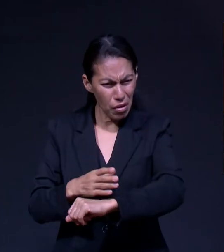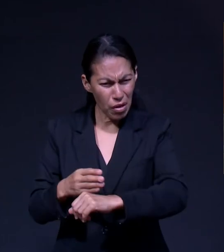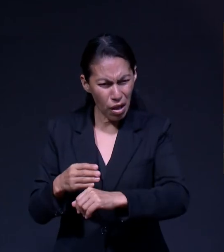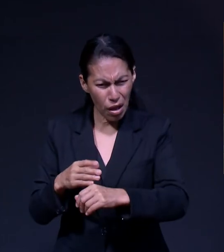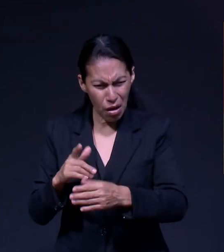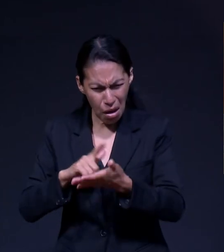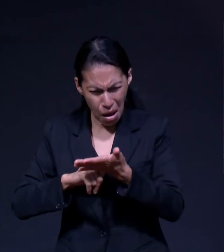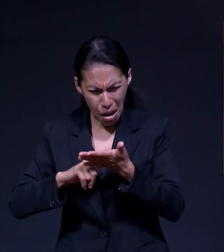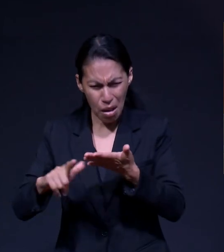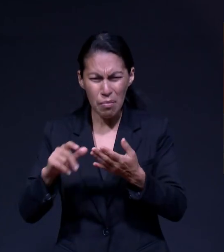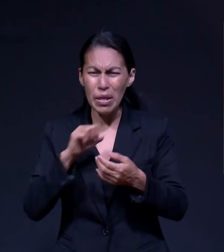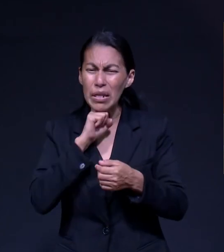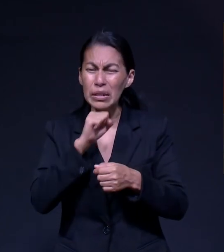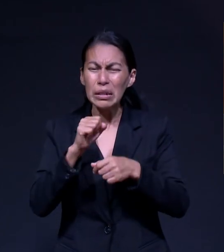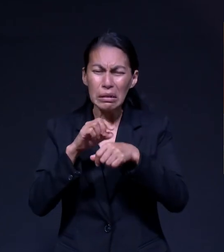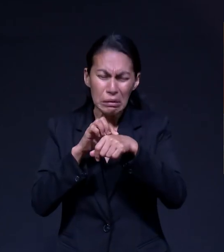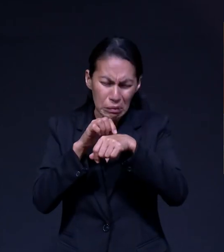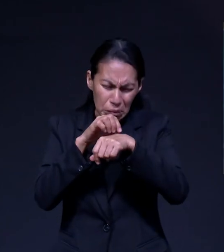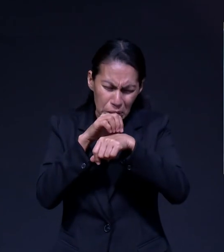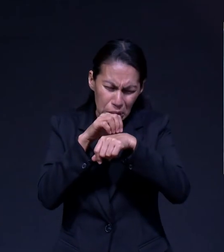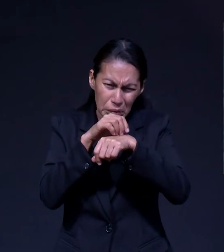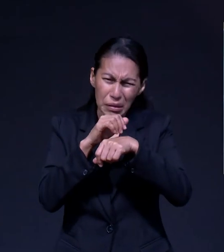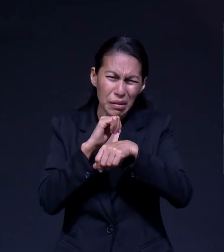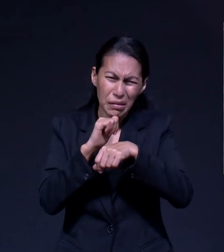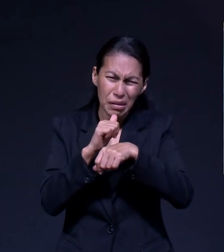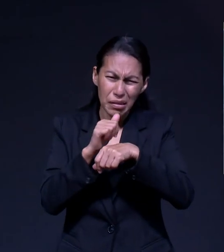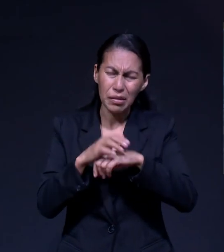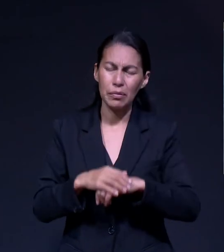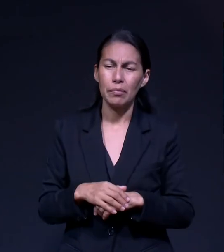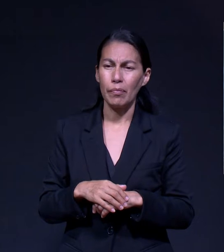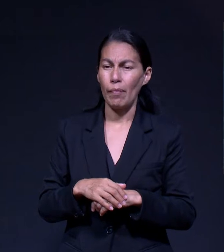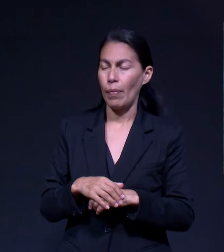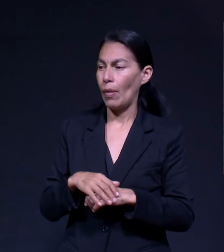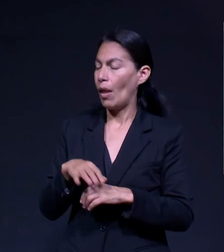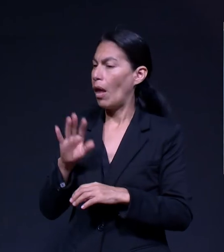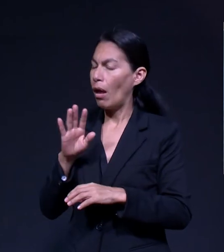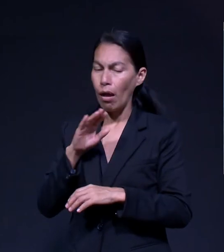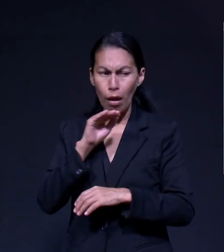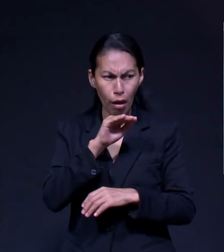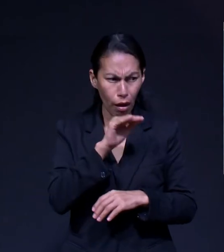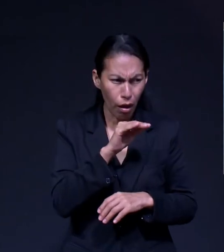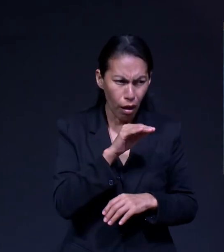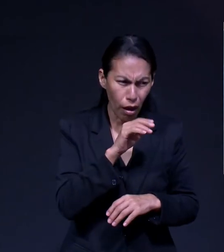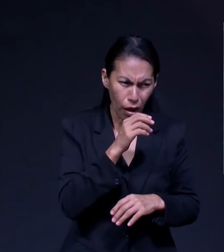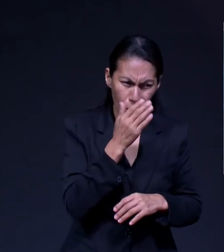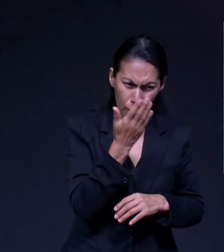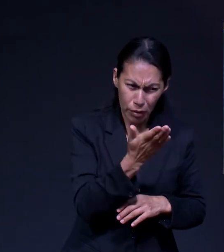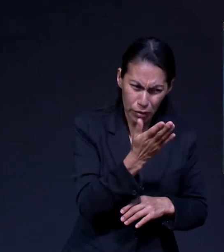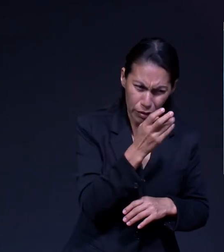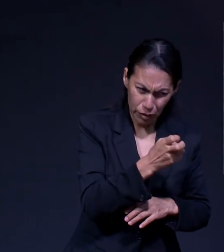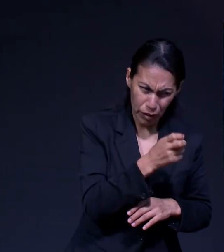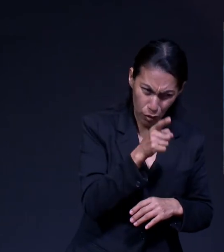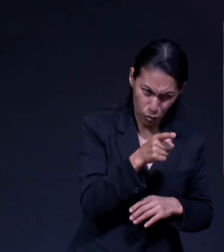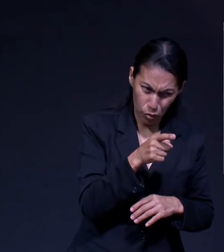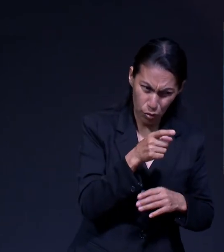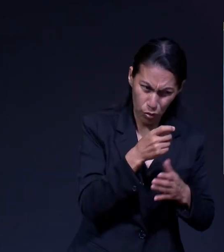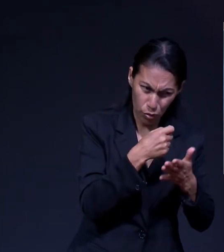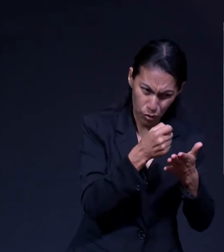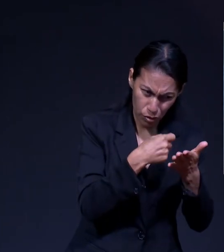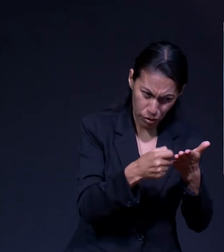detalles Pero me acuerdo de esos O sea Esa petición Quedó grabada En el diario O